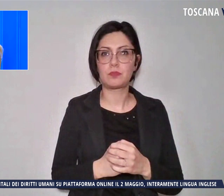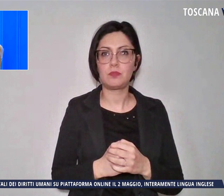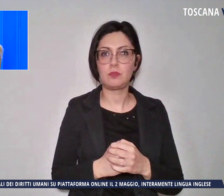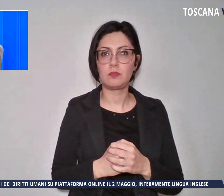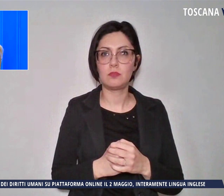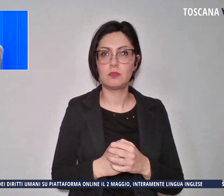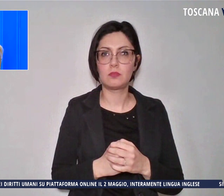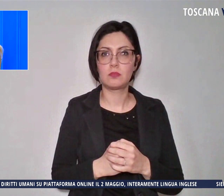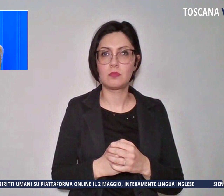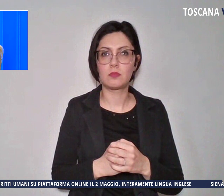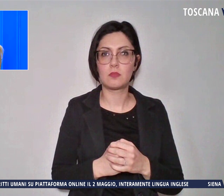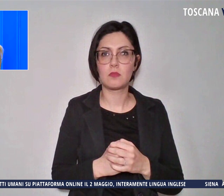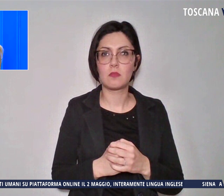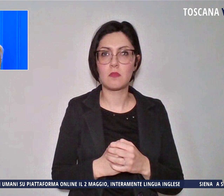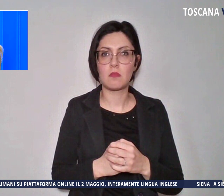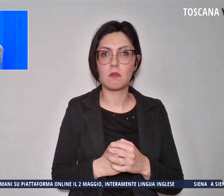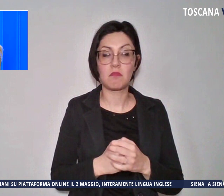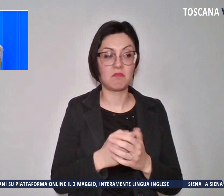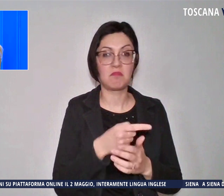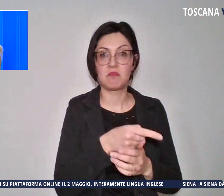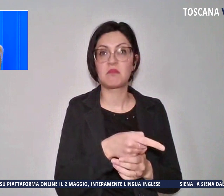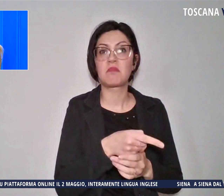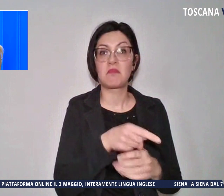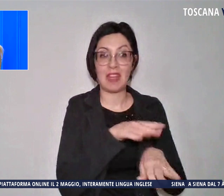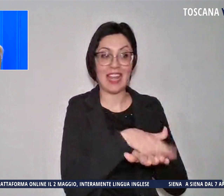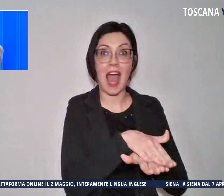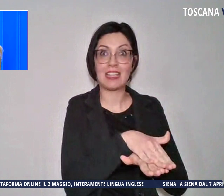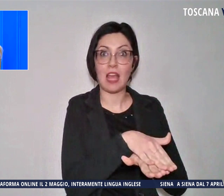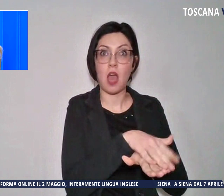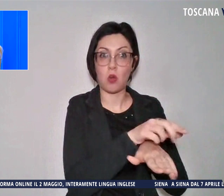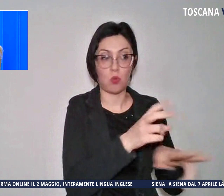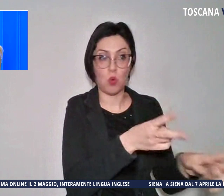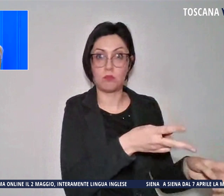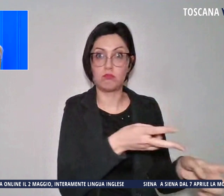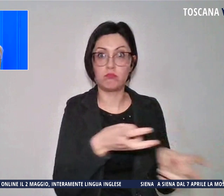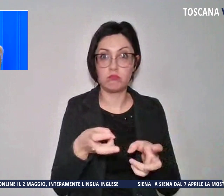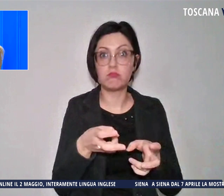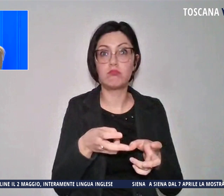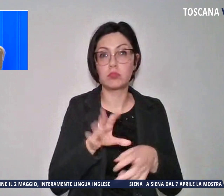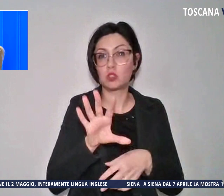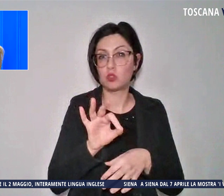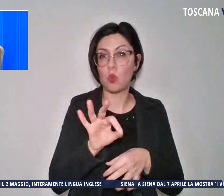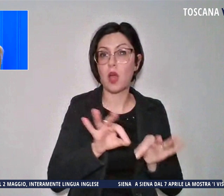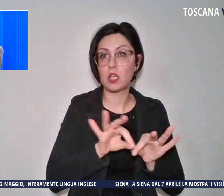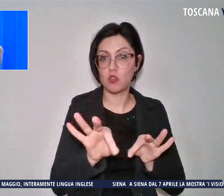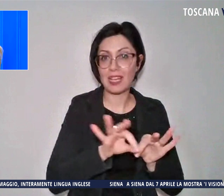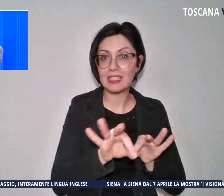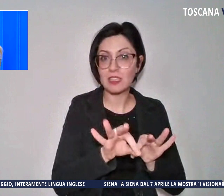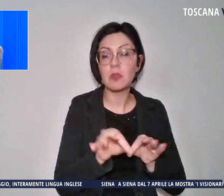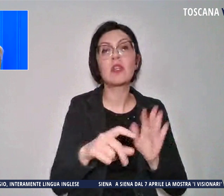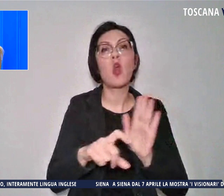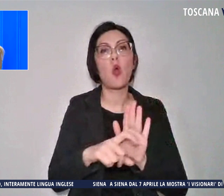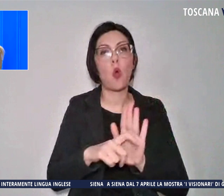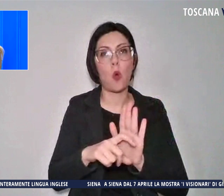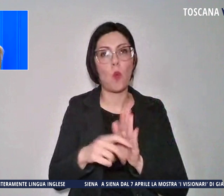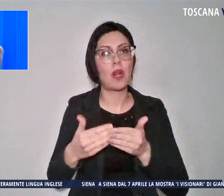è stato trasferito l'esemplare di circa mezzo metro al comune di Campo nell'Elba